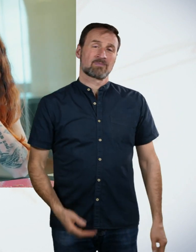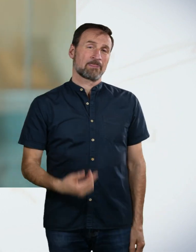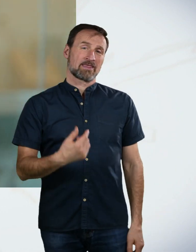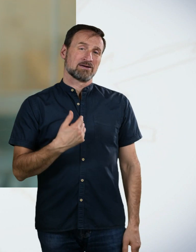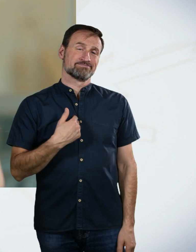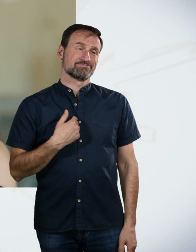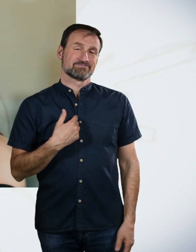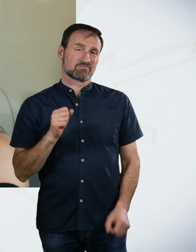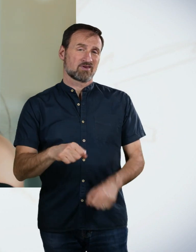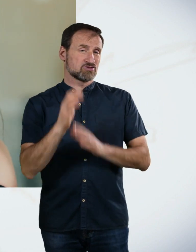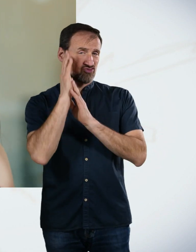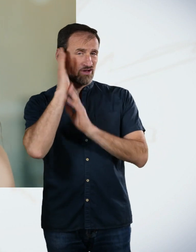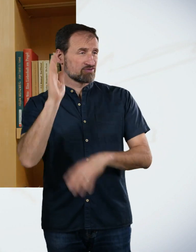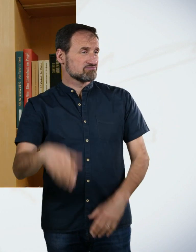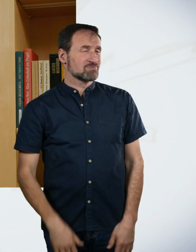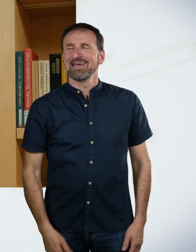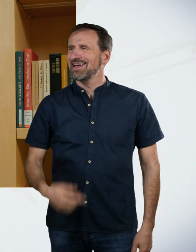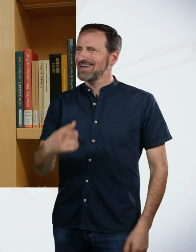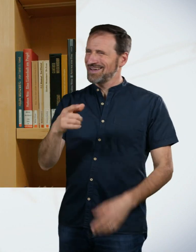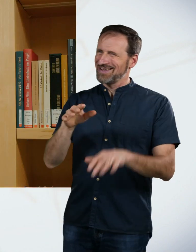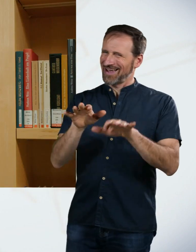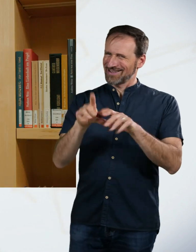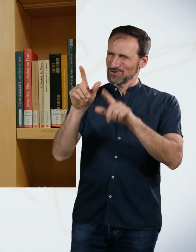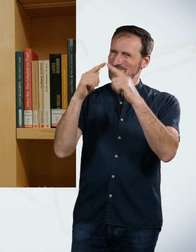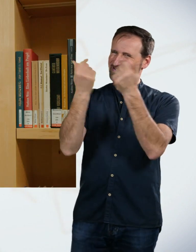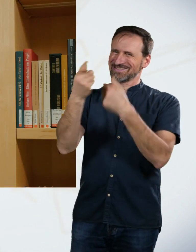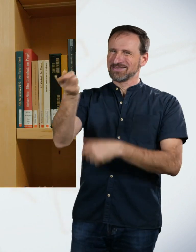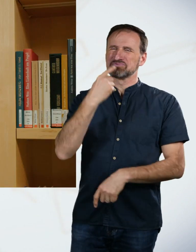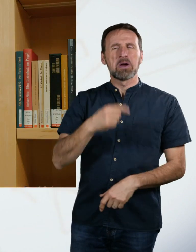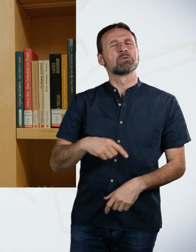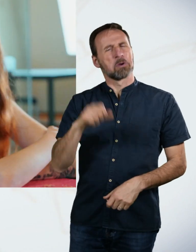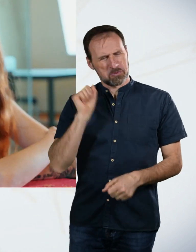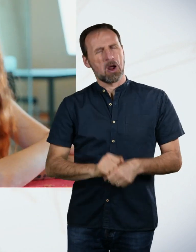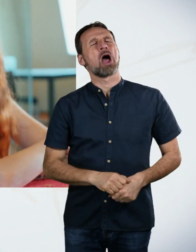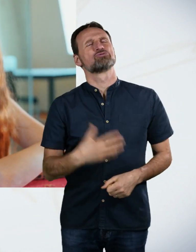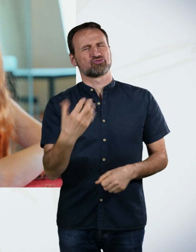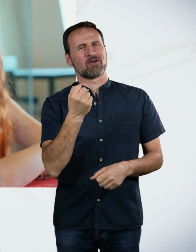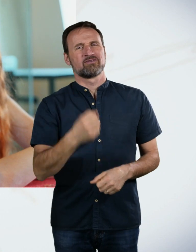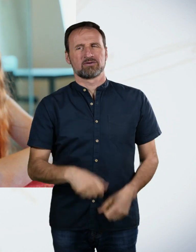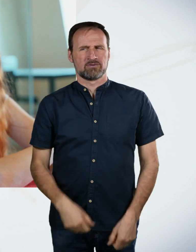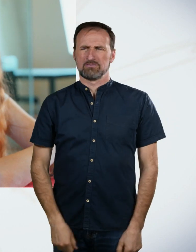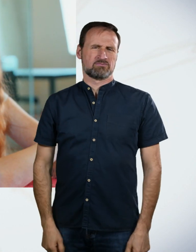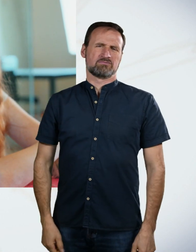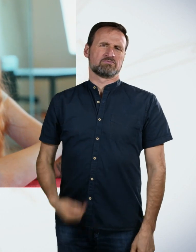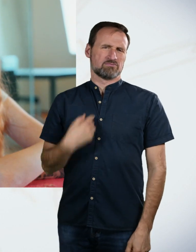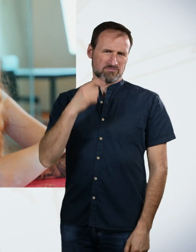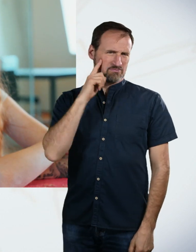Redaktionsteams wäre es machbar gewesen, sind wir anderer Weimar. Ich finde, Kim und ich, wir können sehr gut